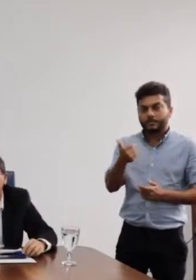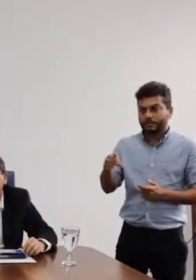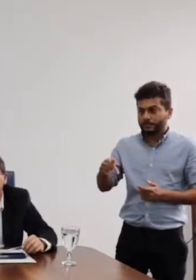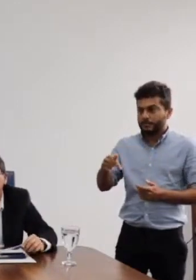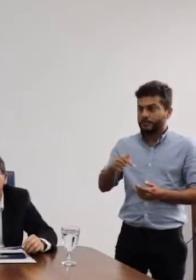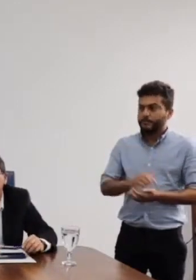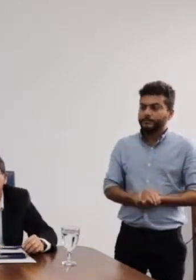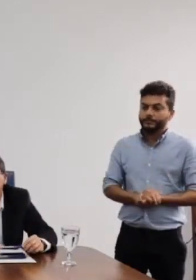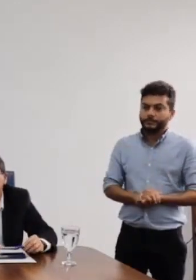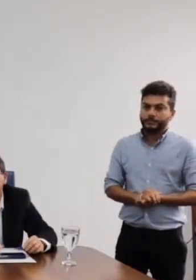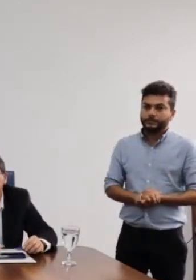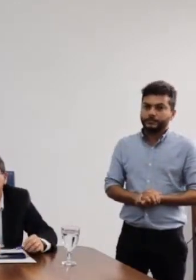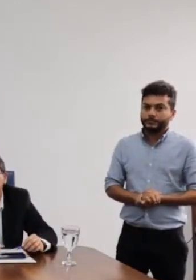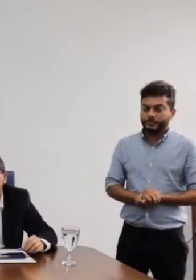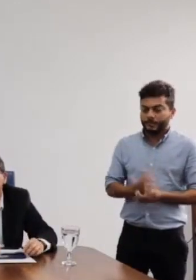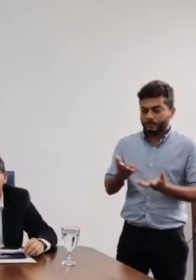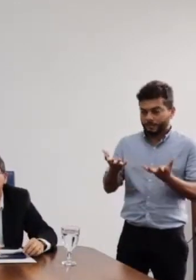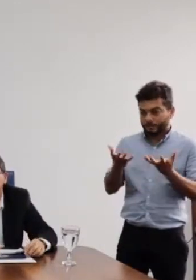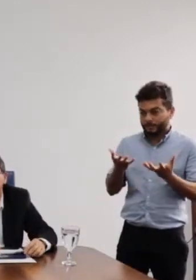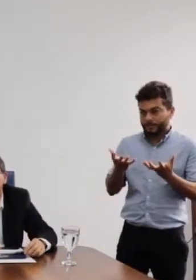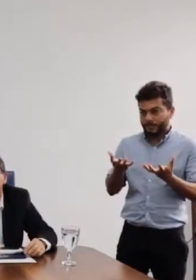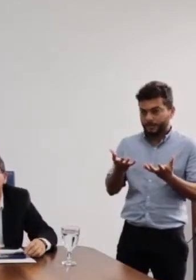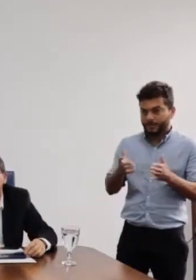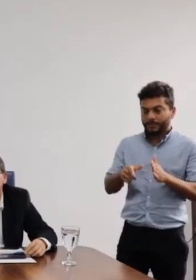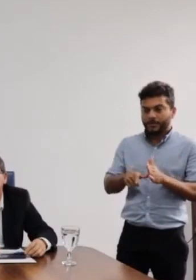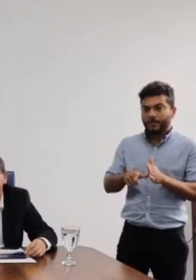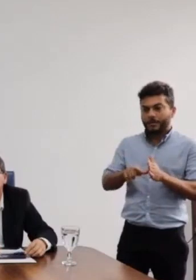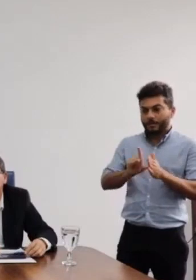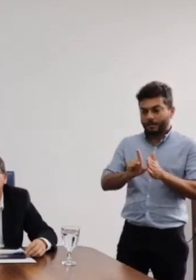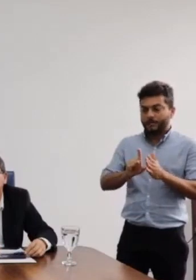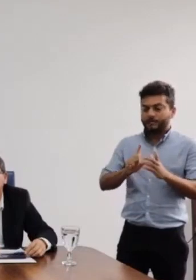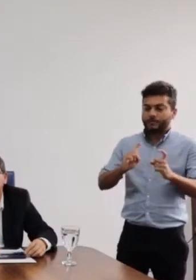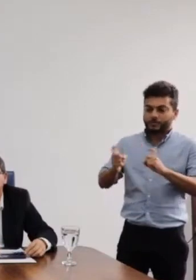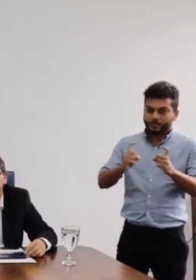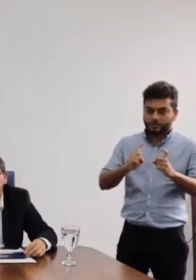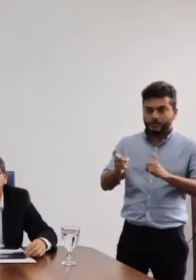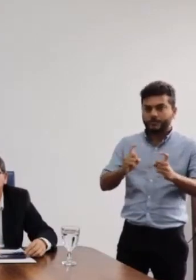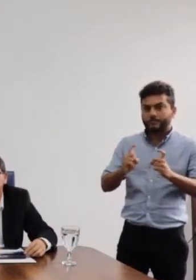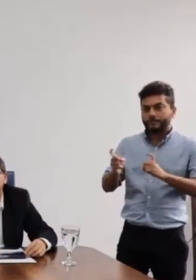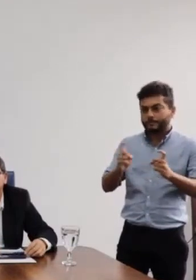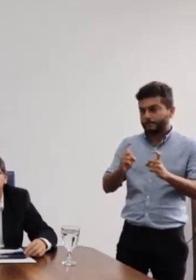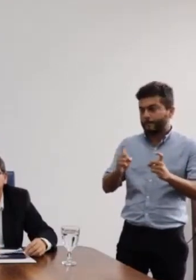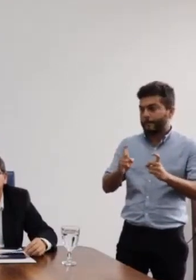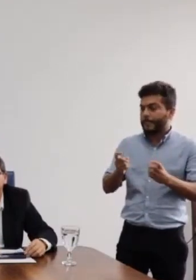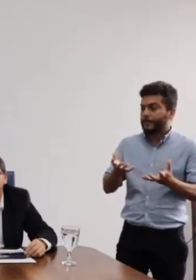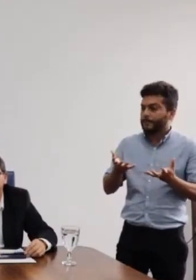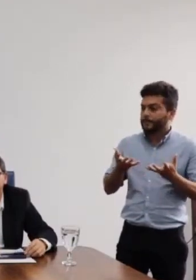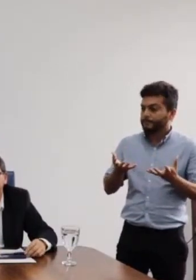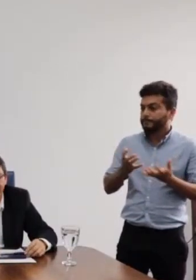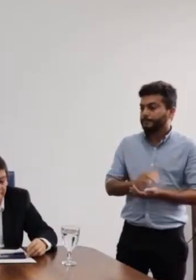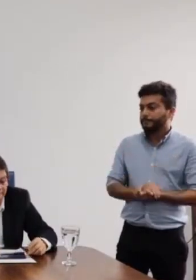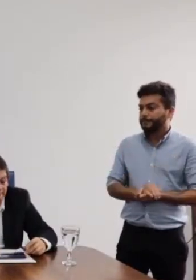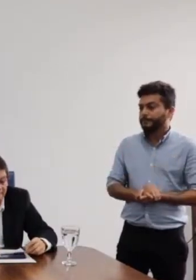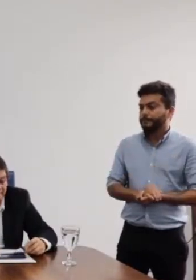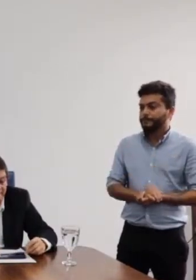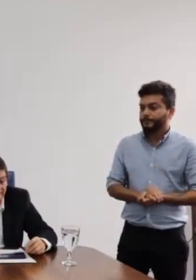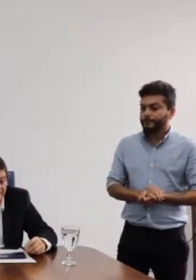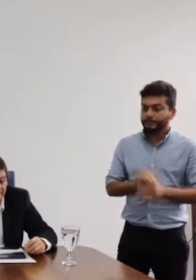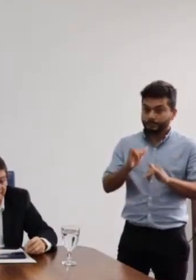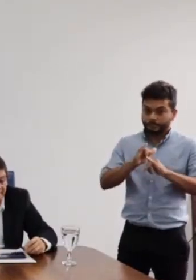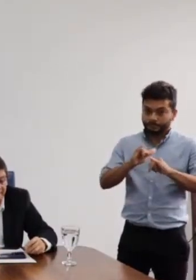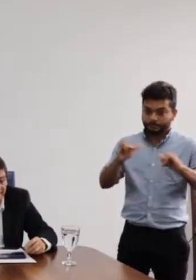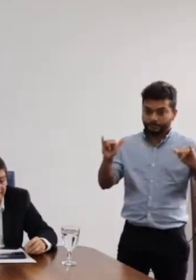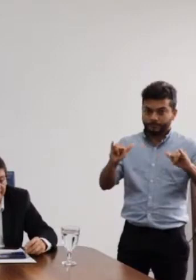queria, só antes de colocar em discussão esse ponto, fazer uma contextualização, dizendo